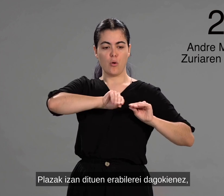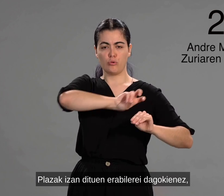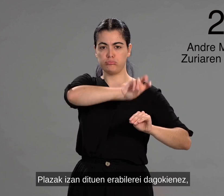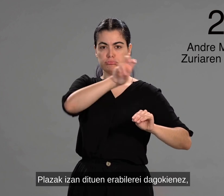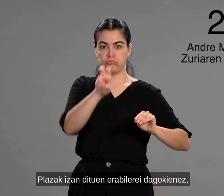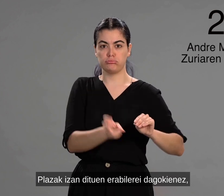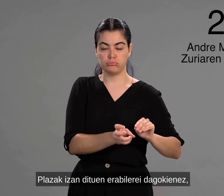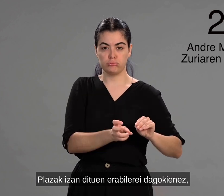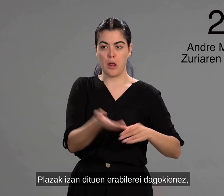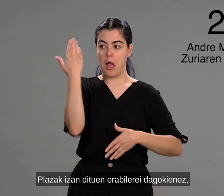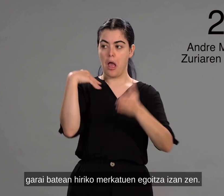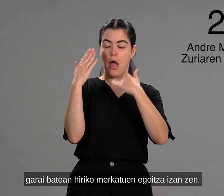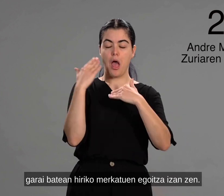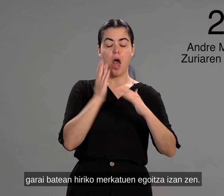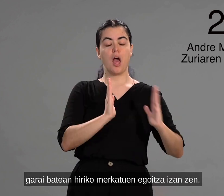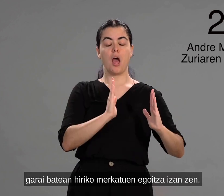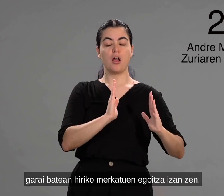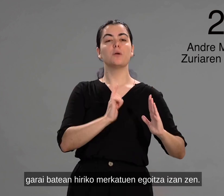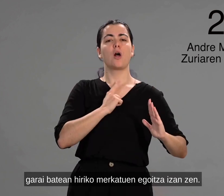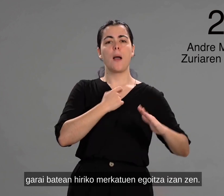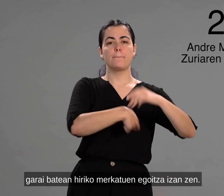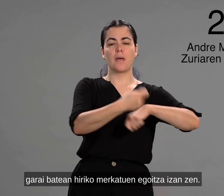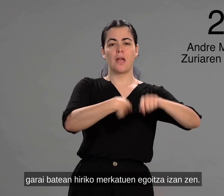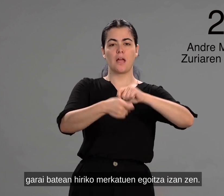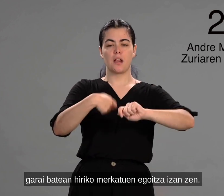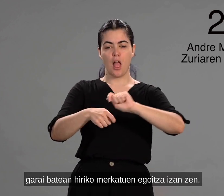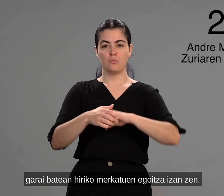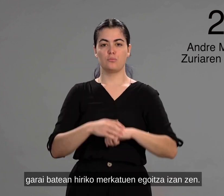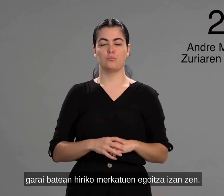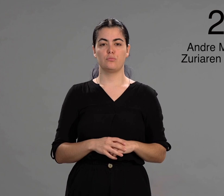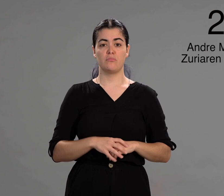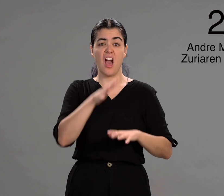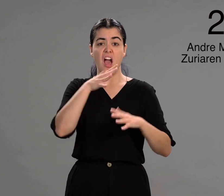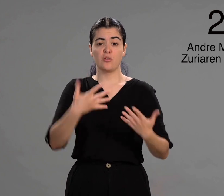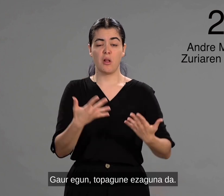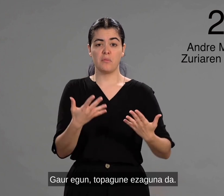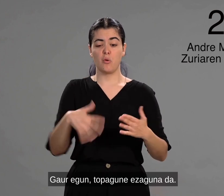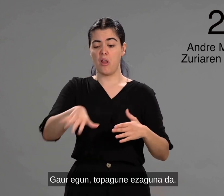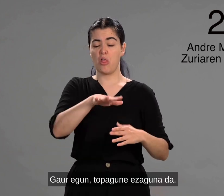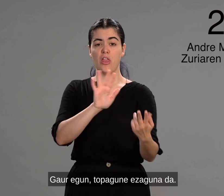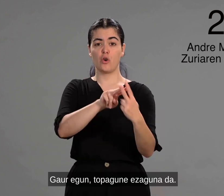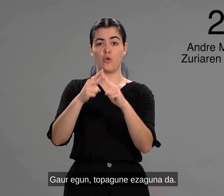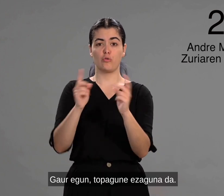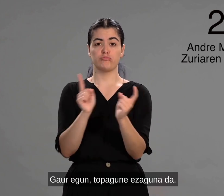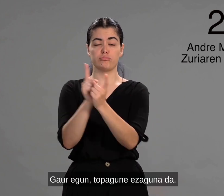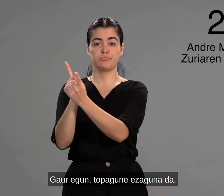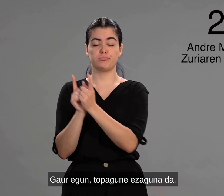erabilere idagokien ez, garaibatean iriko merkatuen egoitza izan zen. Gaur egun, topagune ezaguna da.